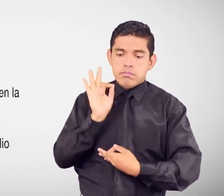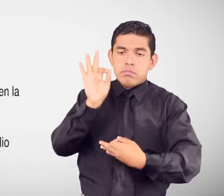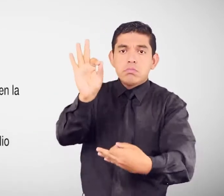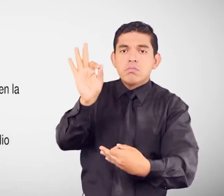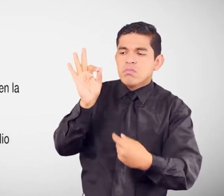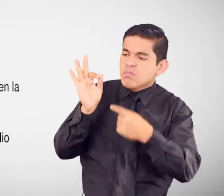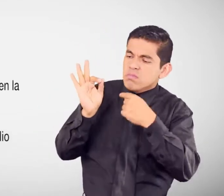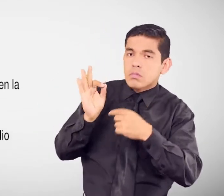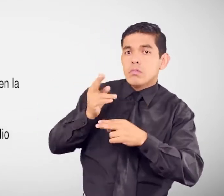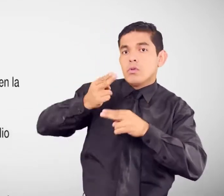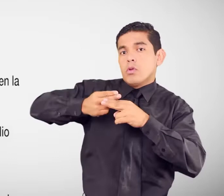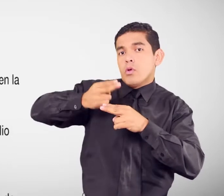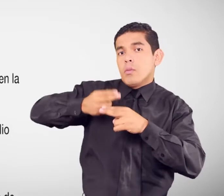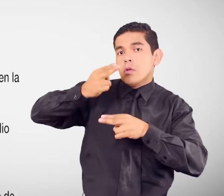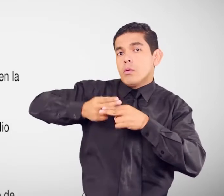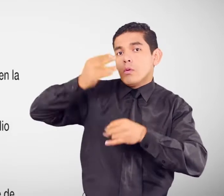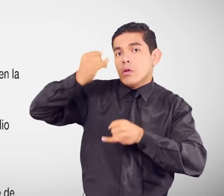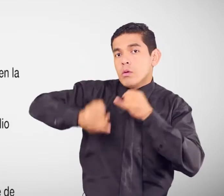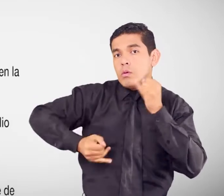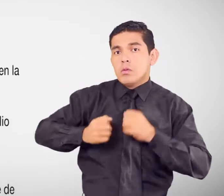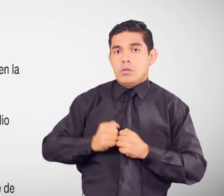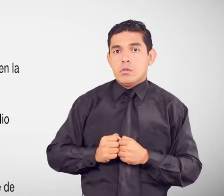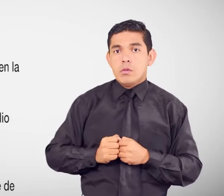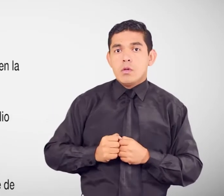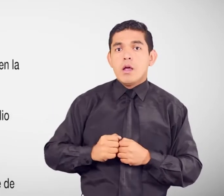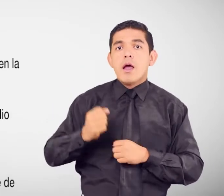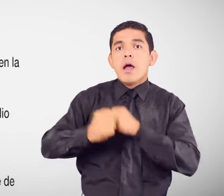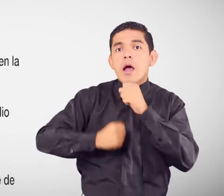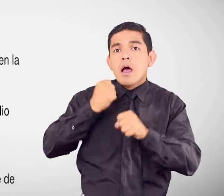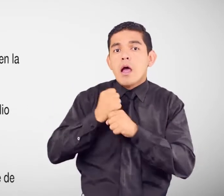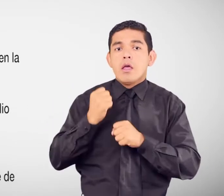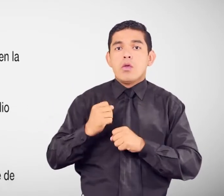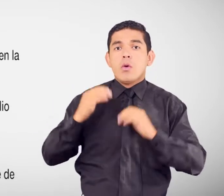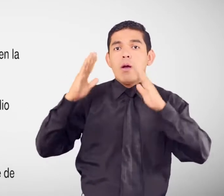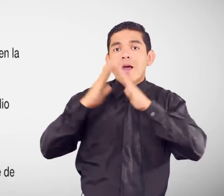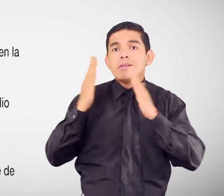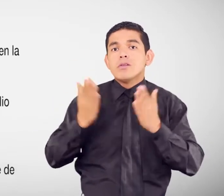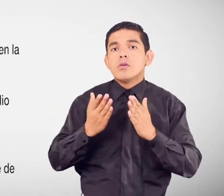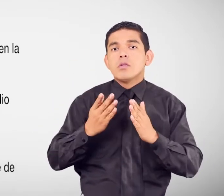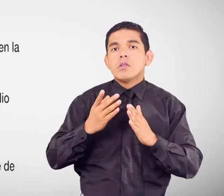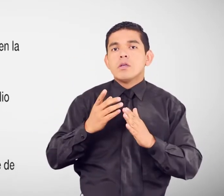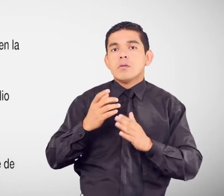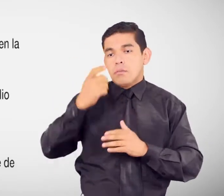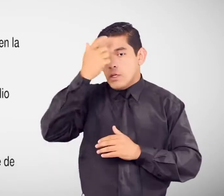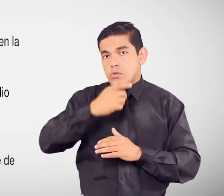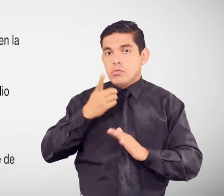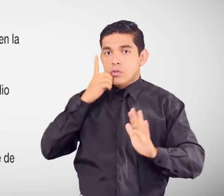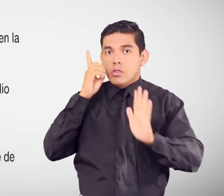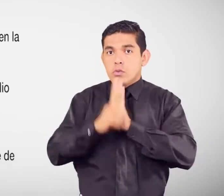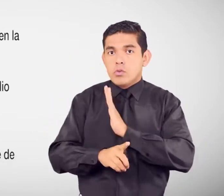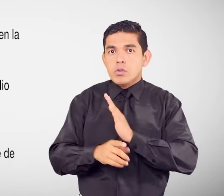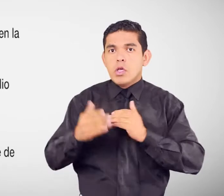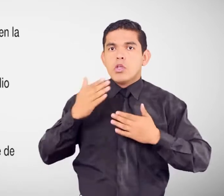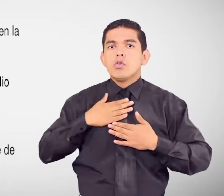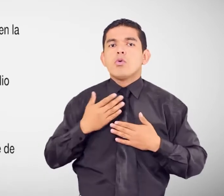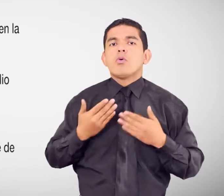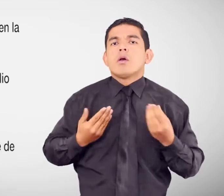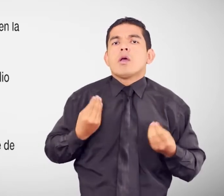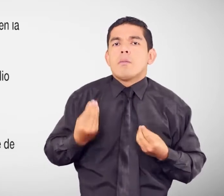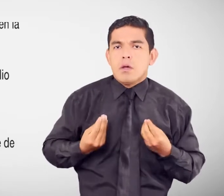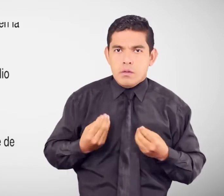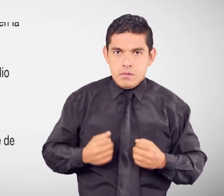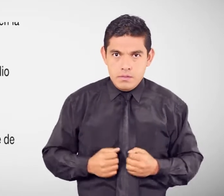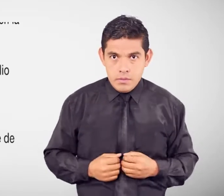Los nombres, apellidos, edad y domicilio del denunciante y la calidad en la que comparece La